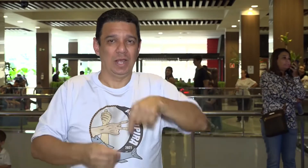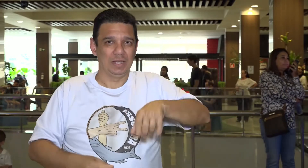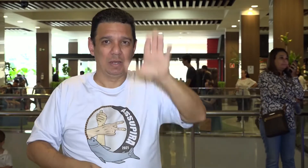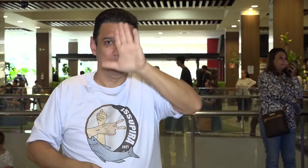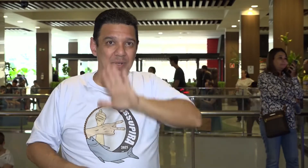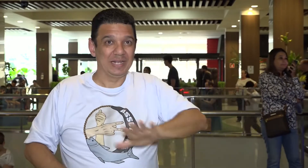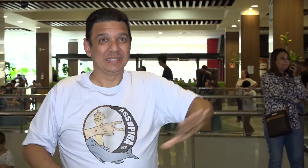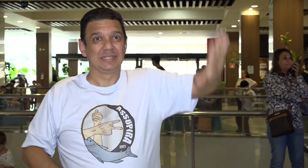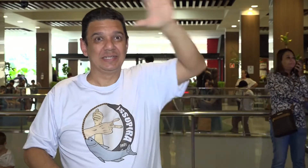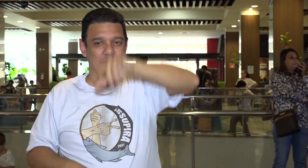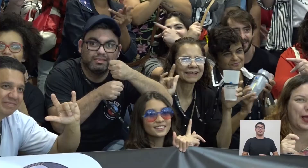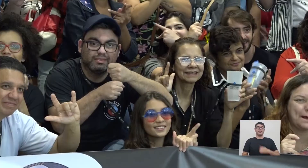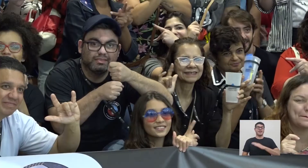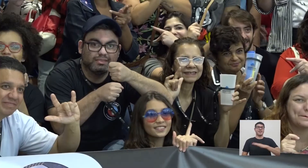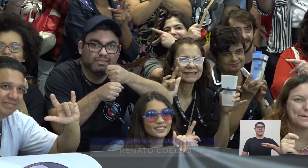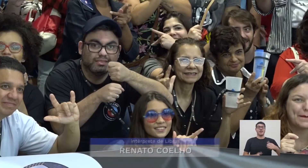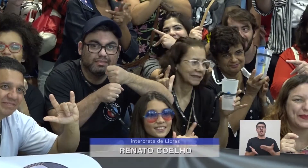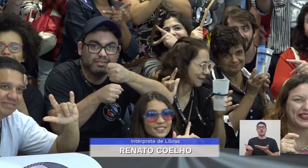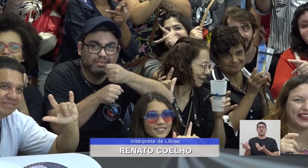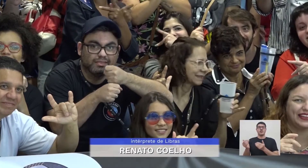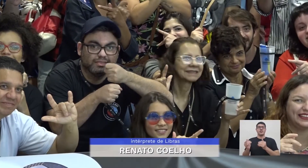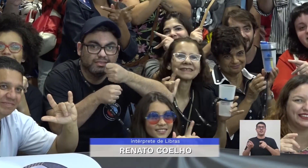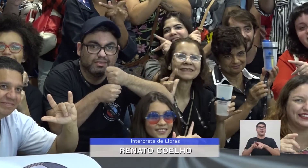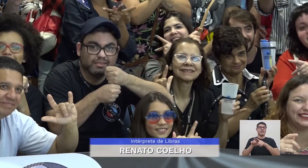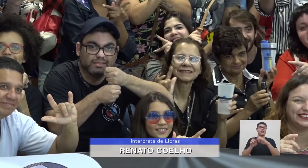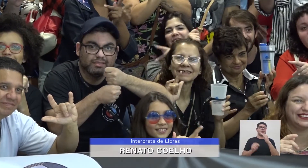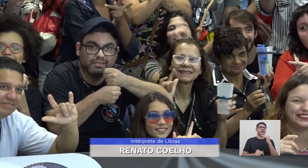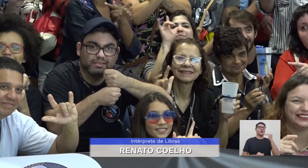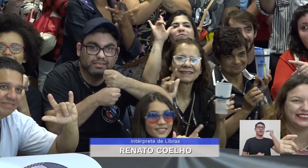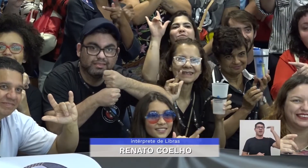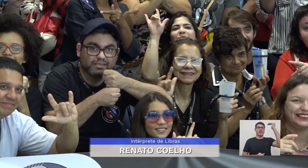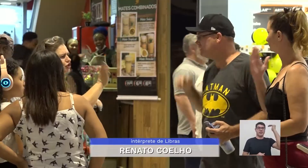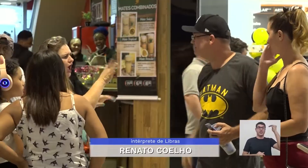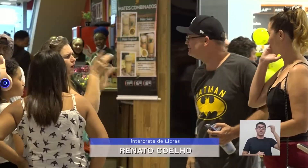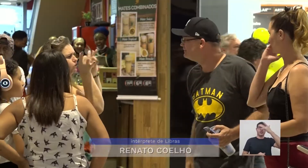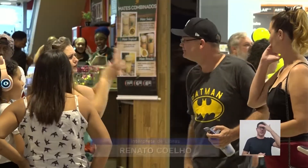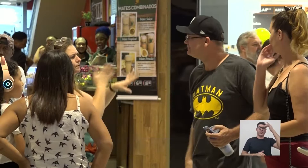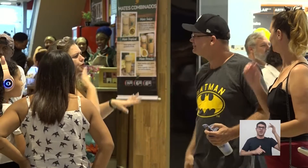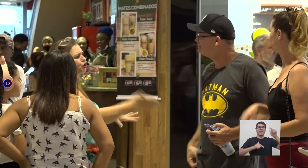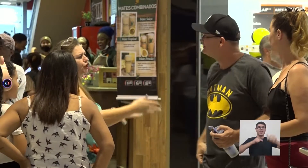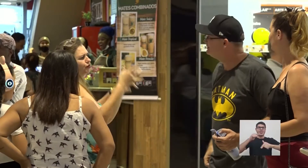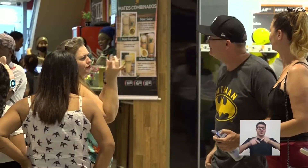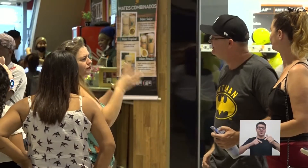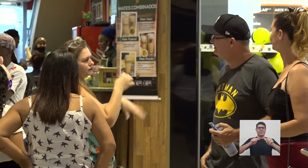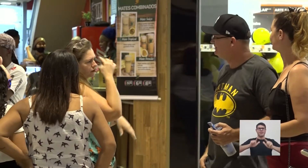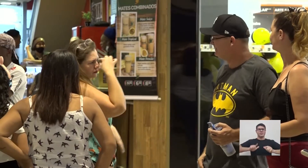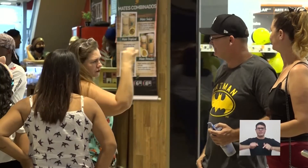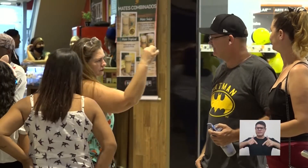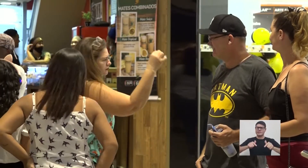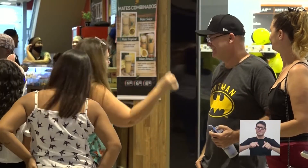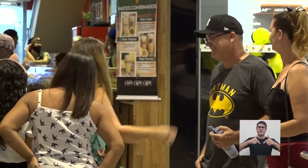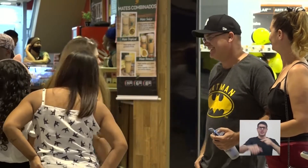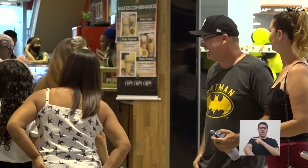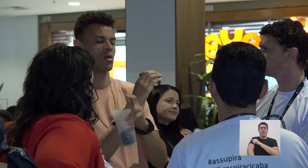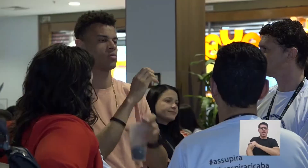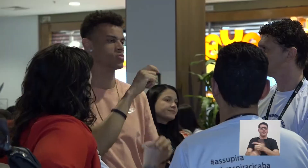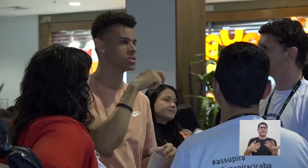que ele possa aprender. Crianças, jovens e adultos. Pessoas que trabalham e lutam por respeito e inclusão,